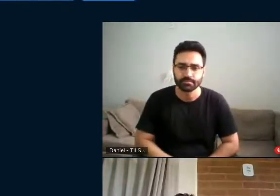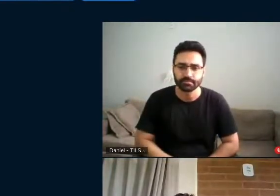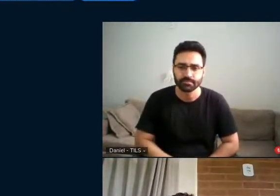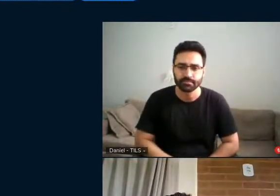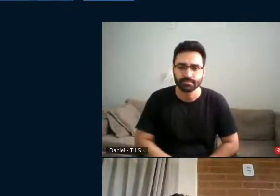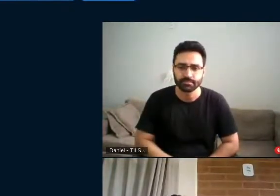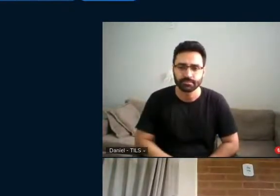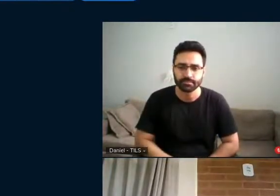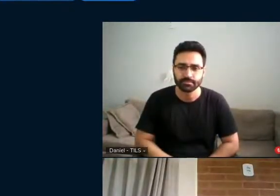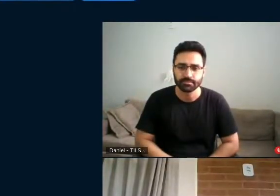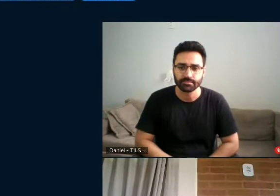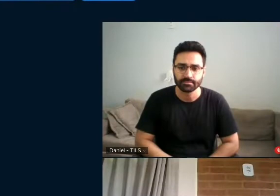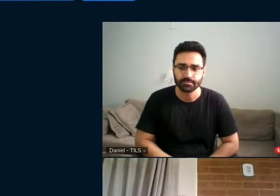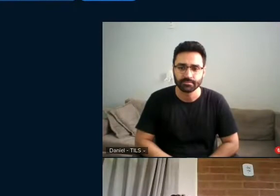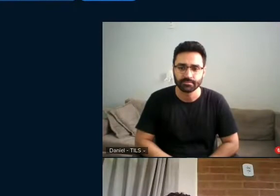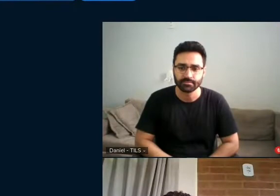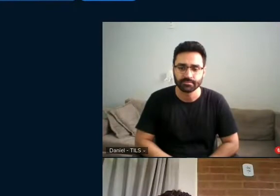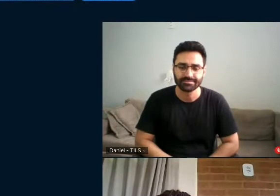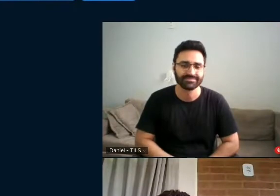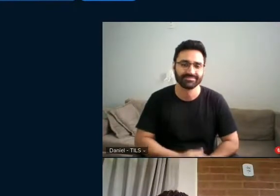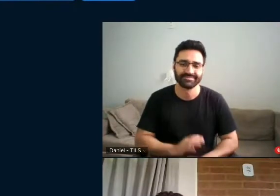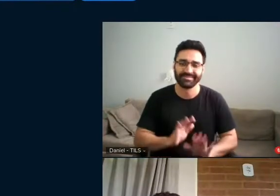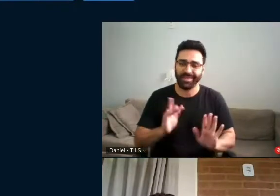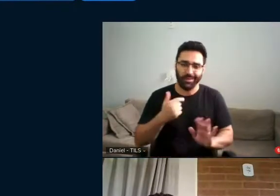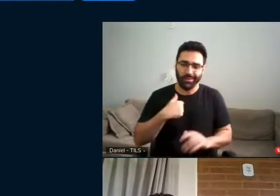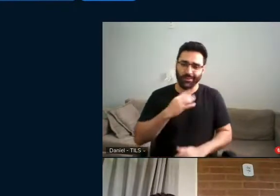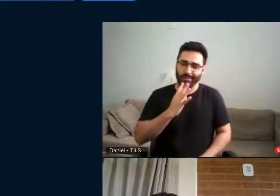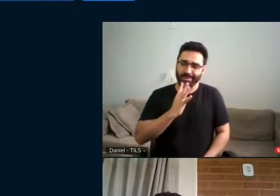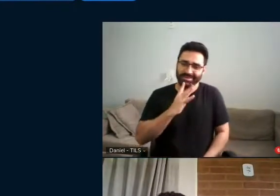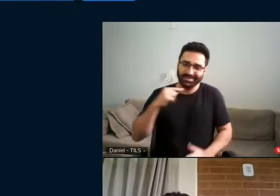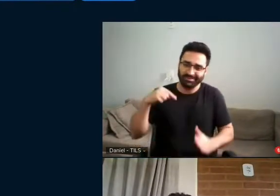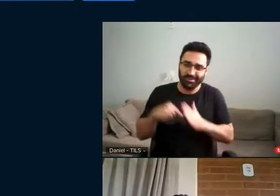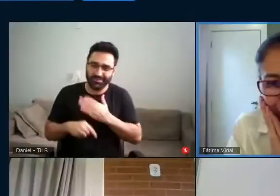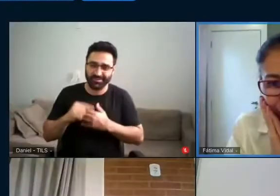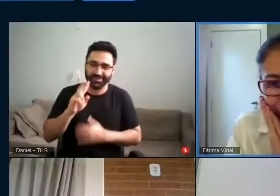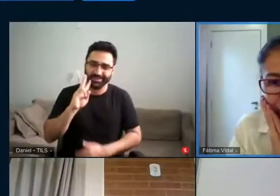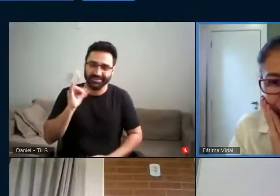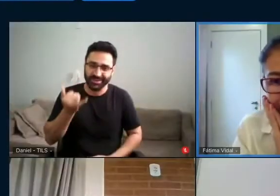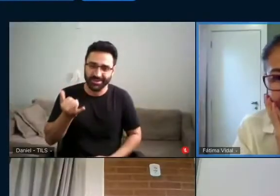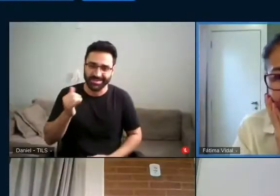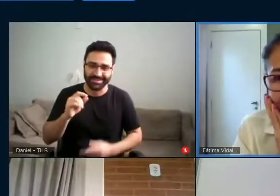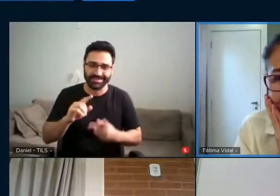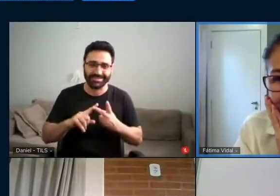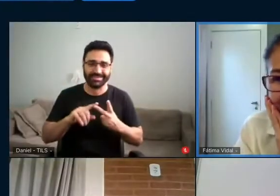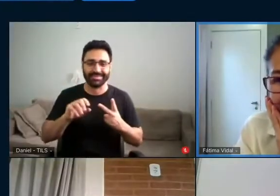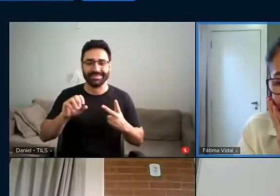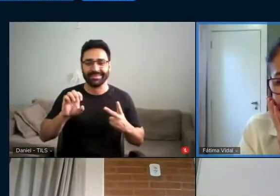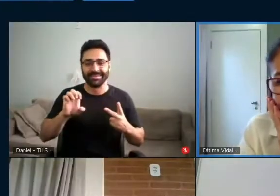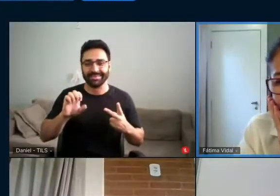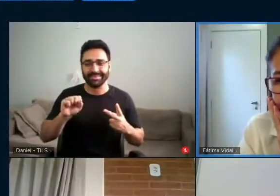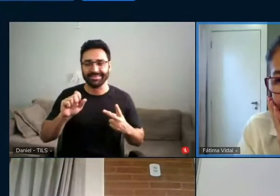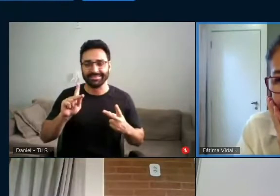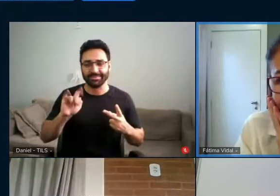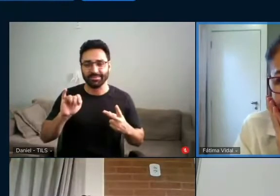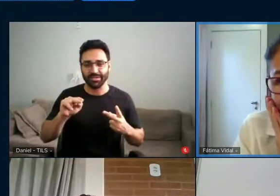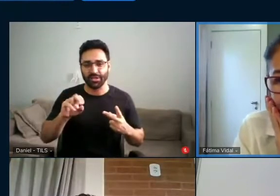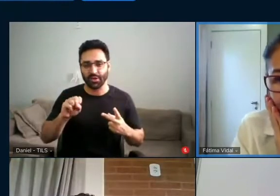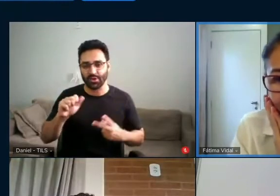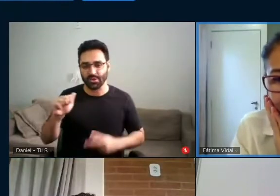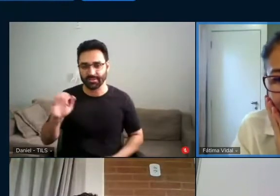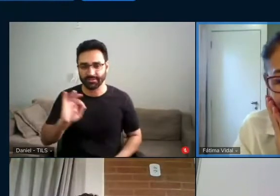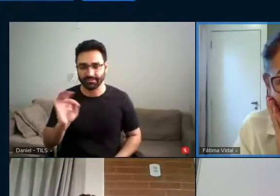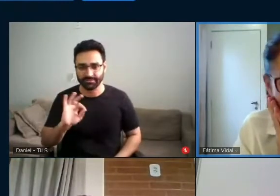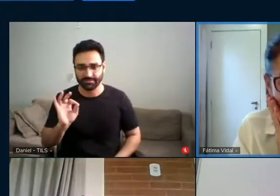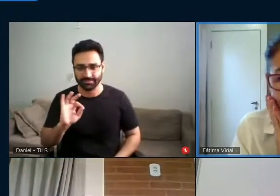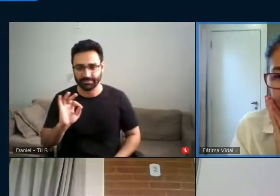Eu uma eterna estudante com esse bigote, esse espinosa, adoro estar aqui com vocês sempre, porque a cada